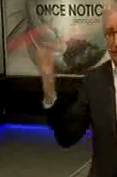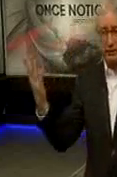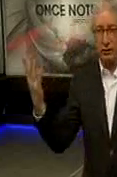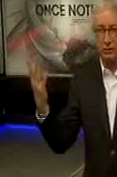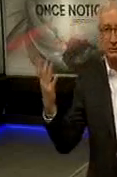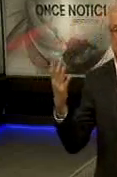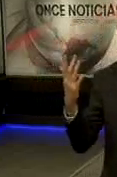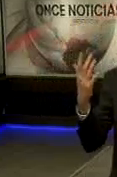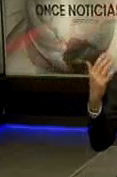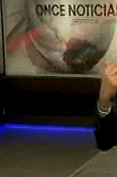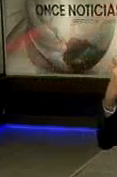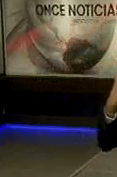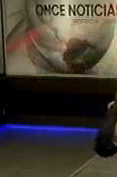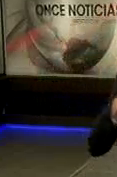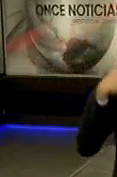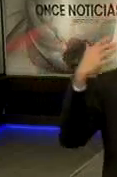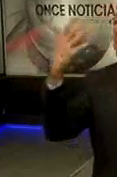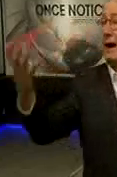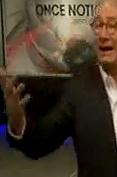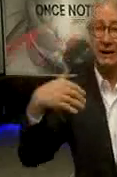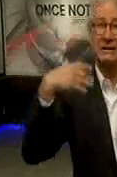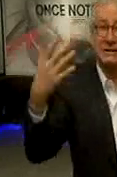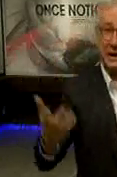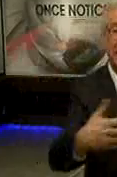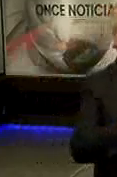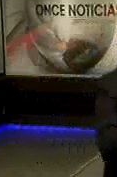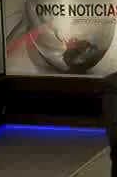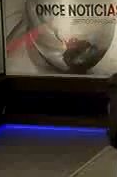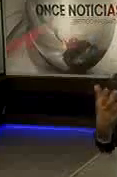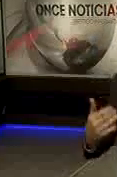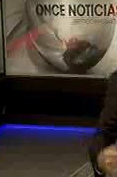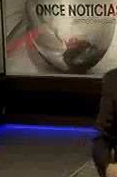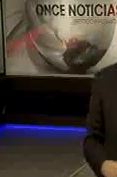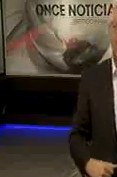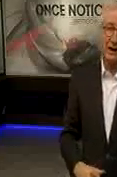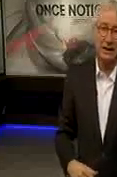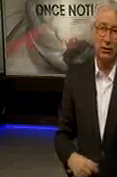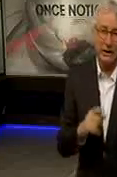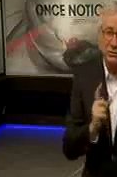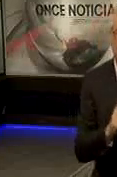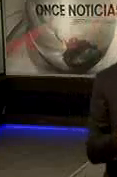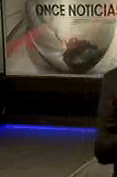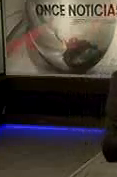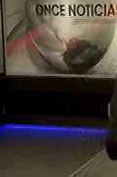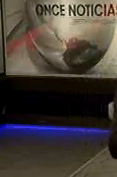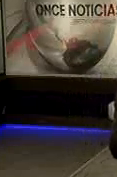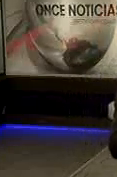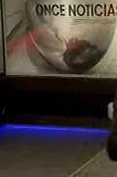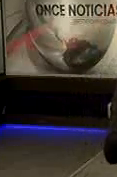Todo lo que se presupone para un año Cómo el país va a pagar, va a gastar En todo lo que tiene que gastar Hay algo que es sumamente importante Que